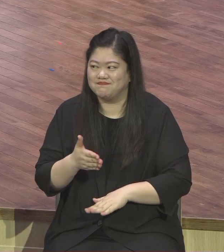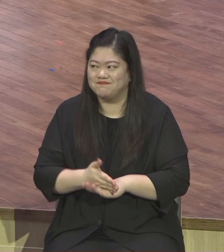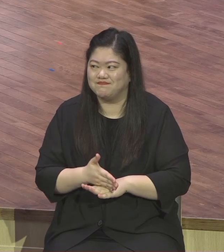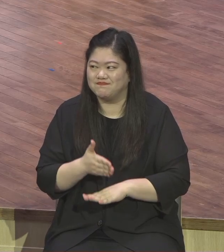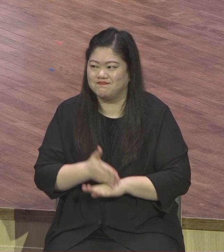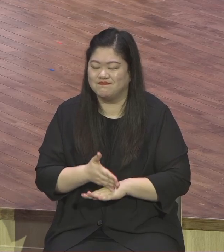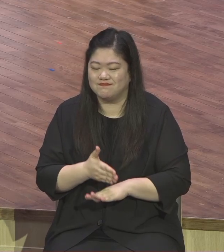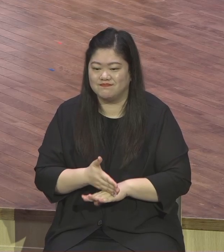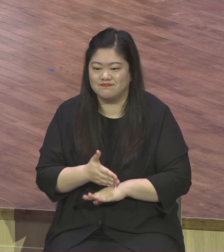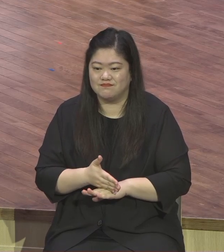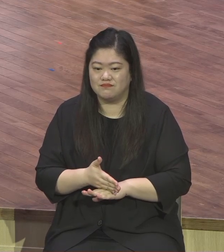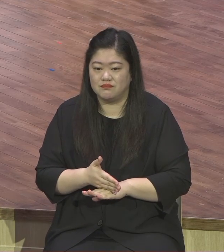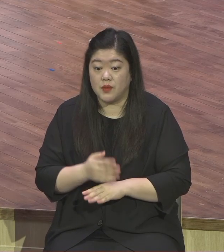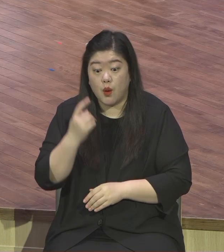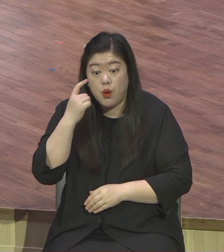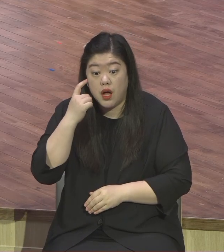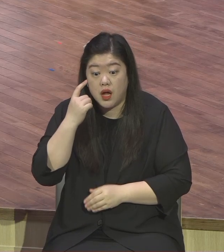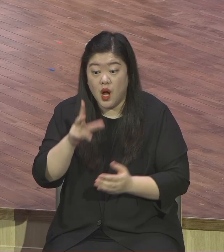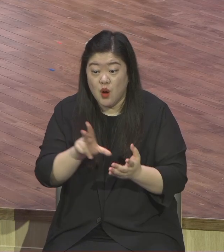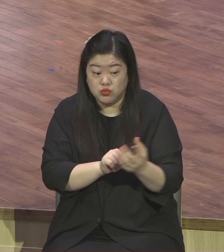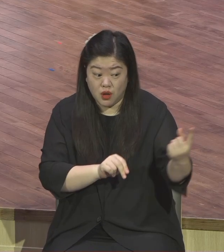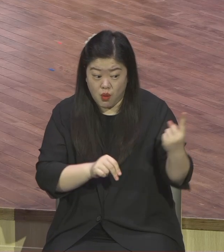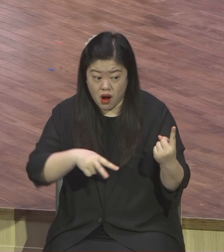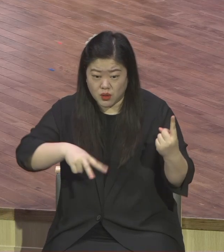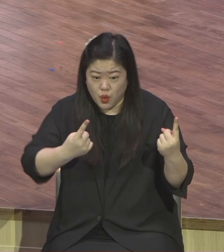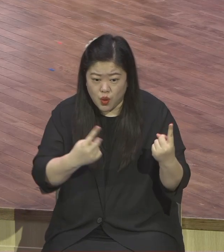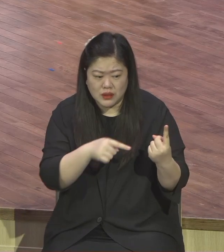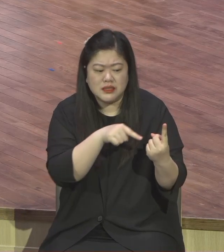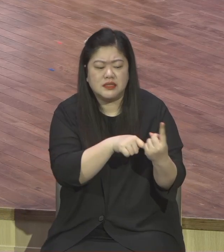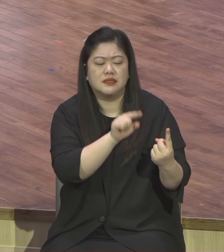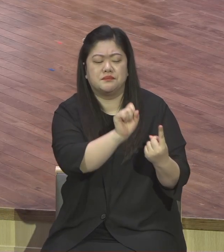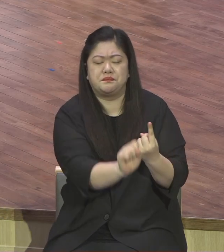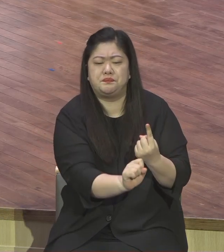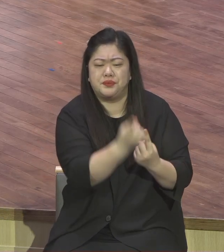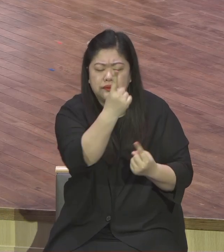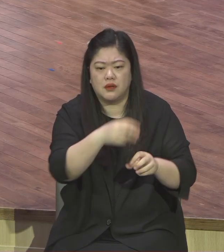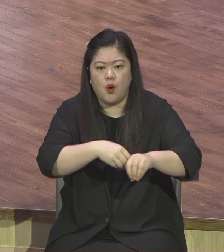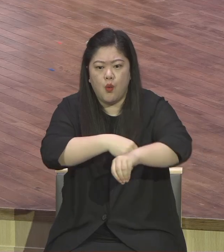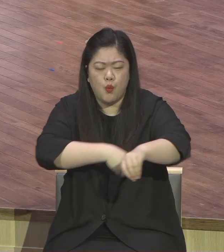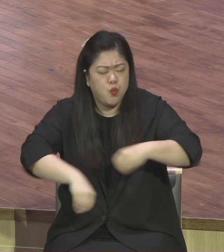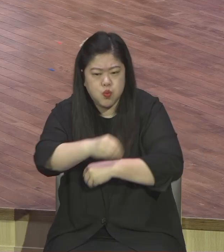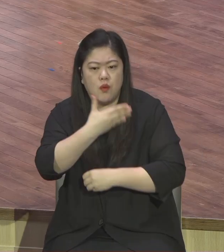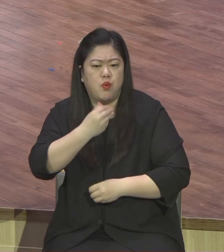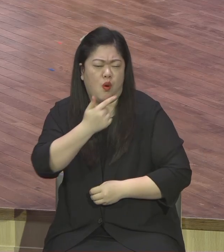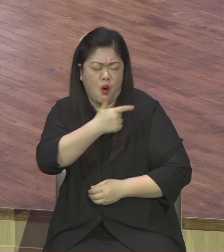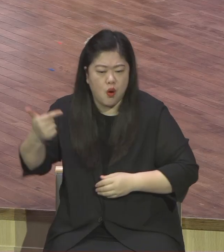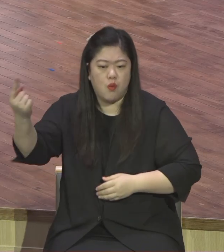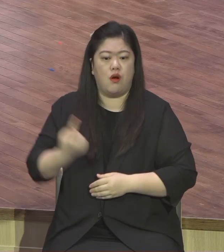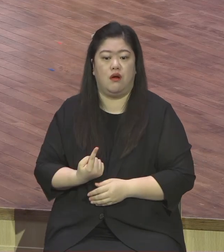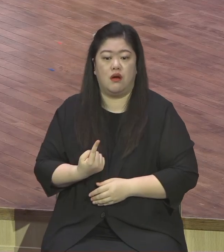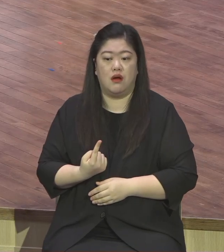사사건건 하나하나 한건 한건 가지고 그거 가지고 평가하지 마세요. 결국은 다 축복으로 바꿔줄 거니까.